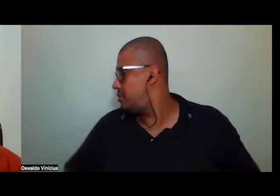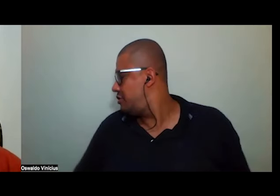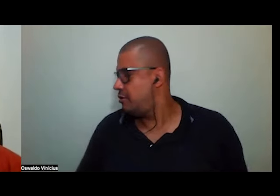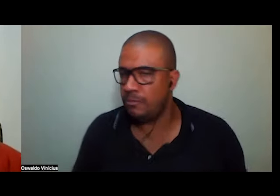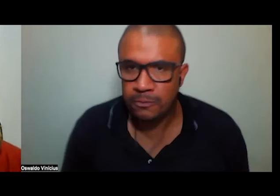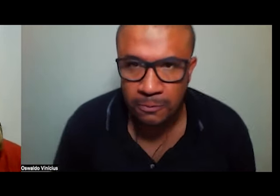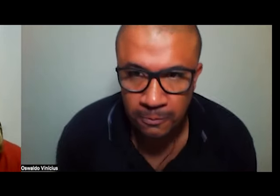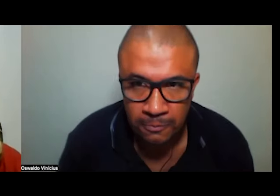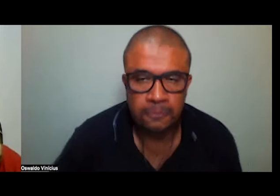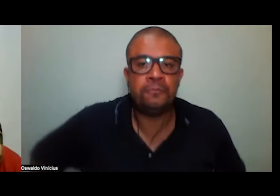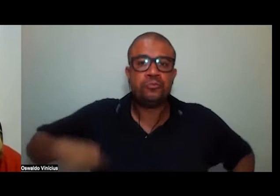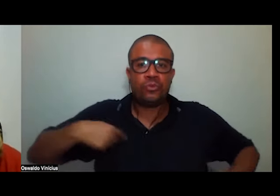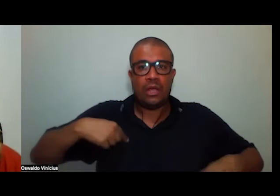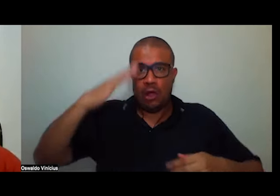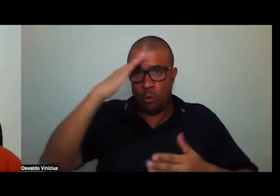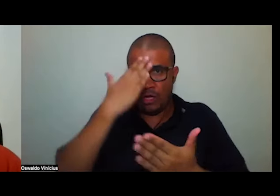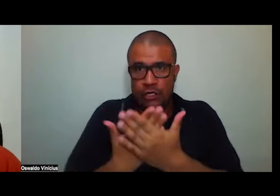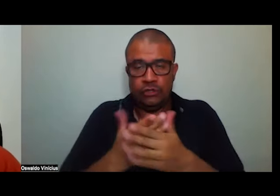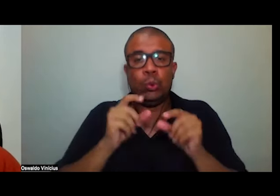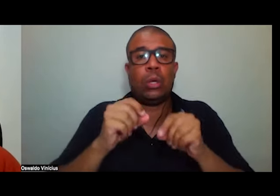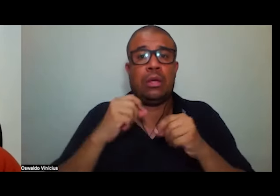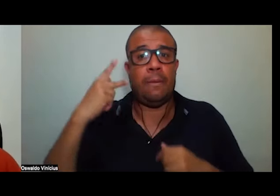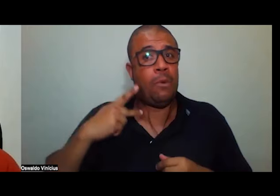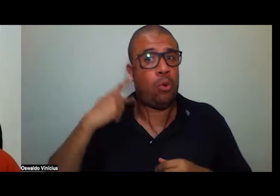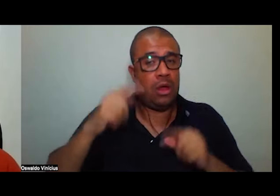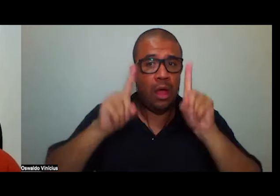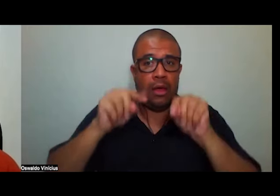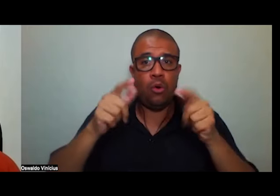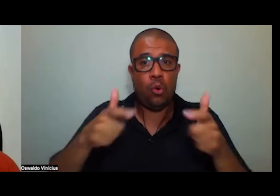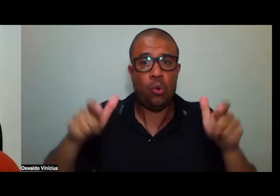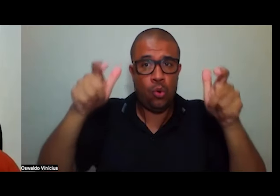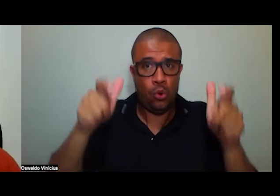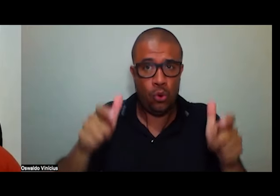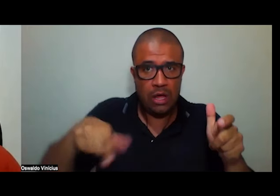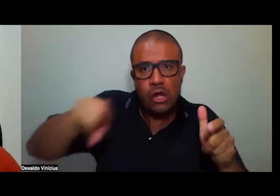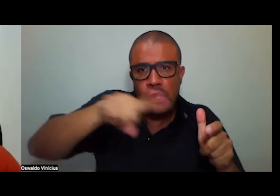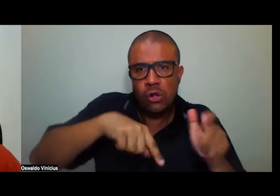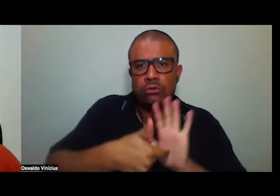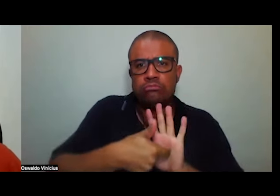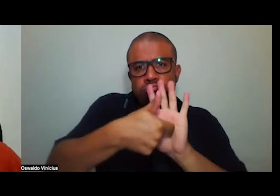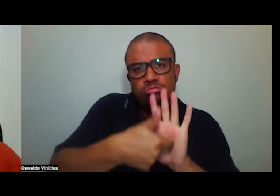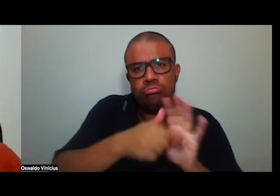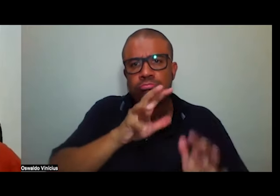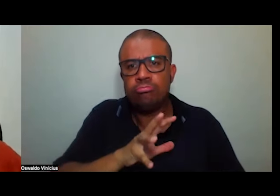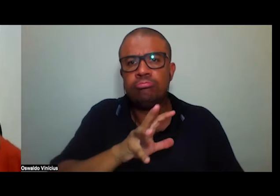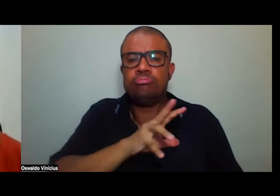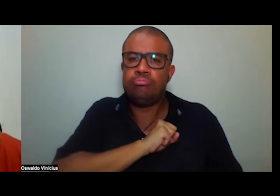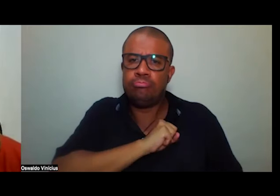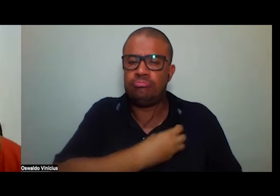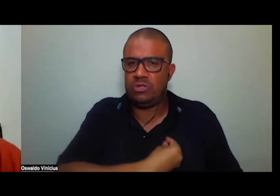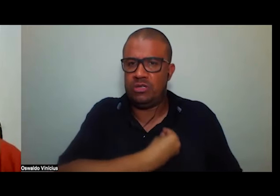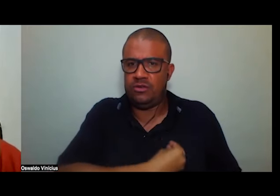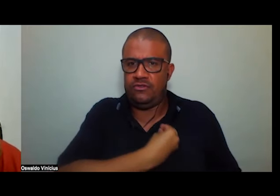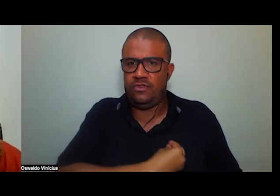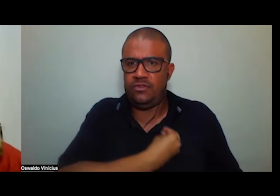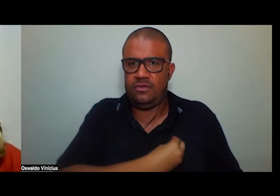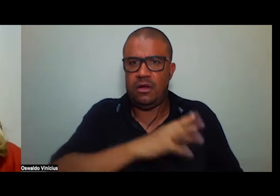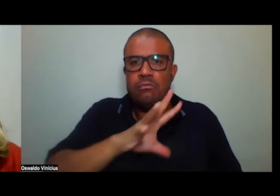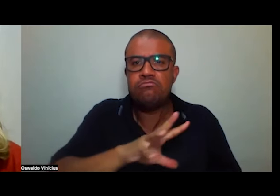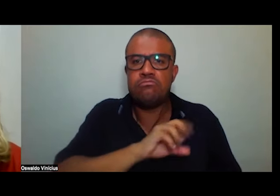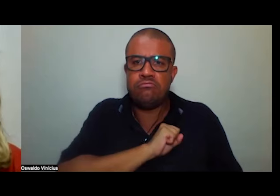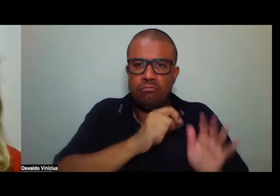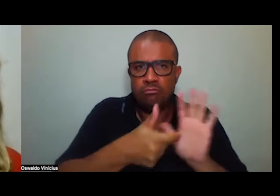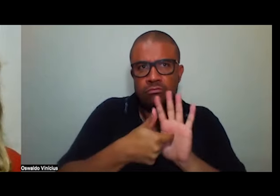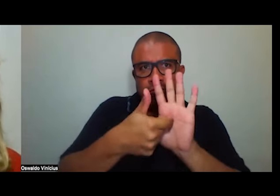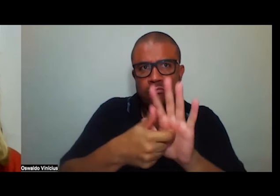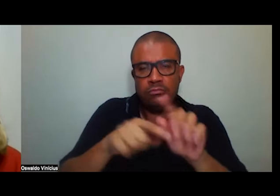acredito que a política é um lugar que possamos exercer a nossa vivência amorosa de